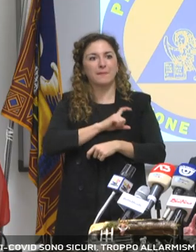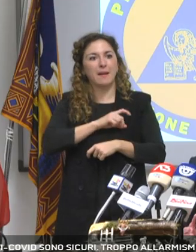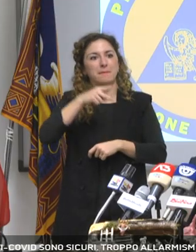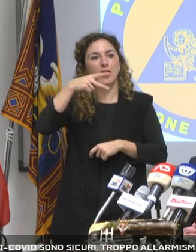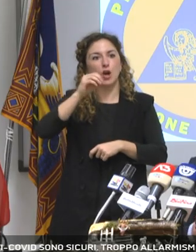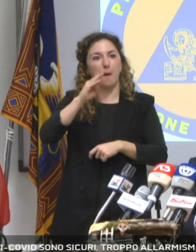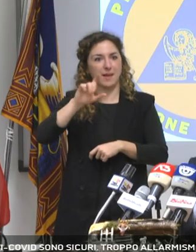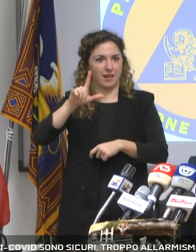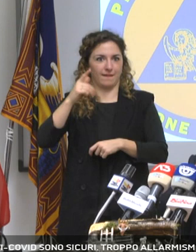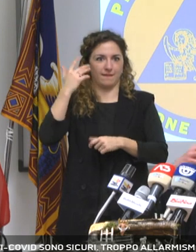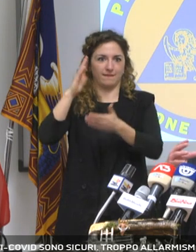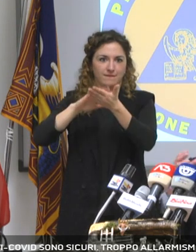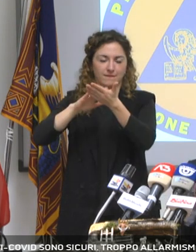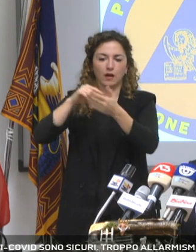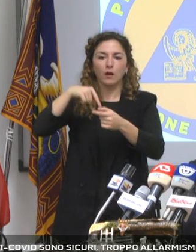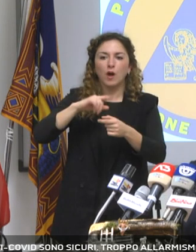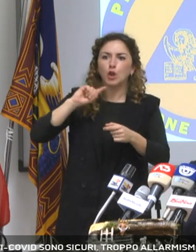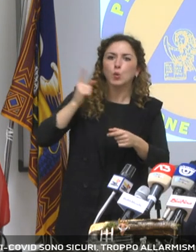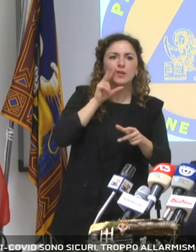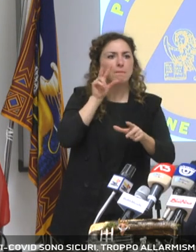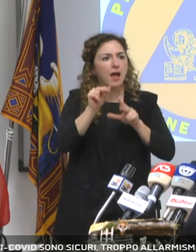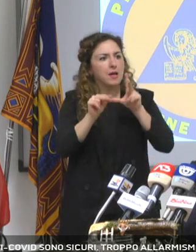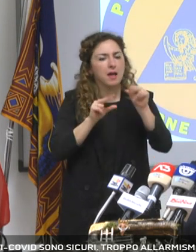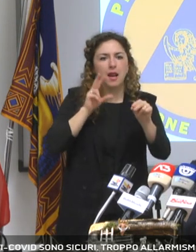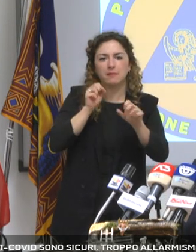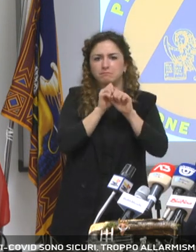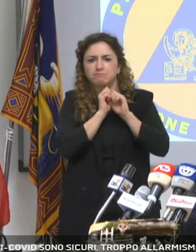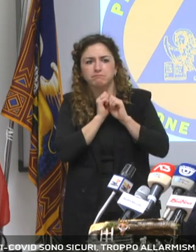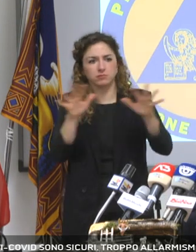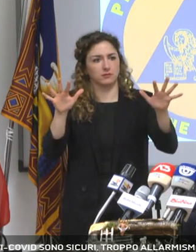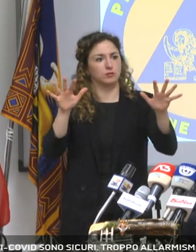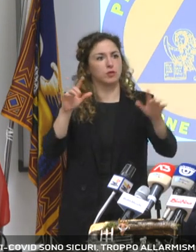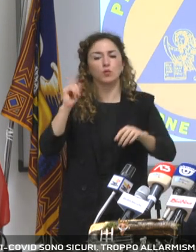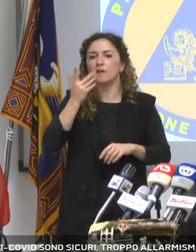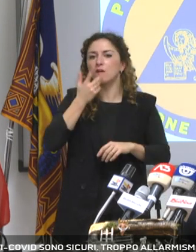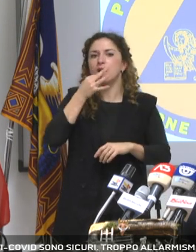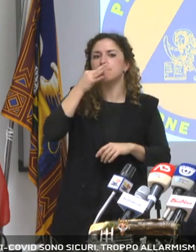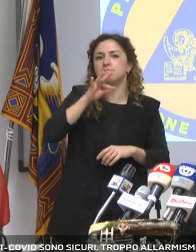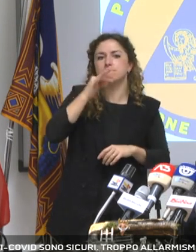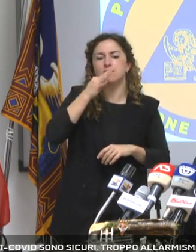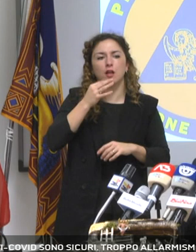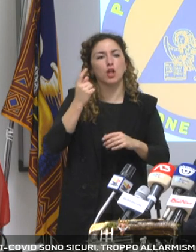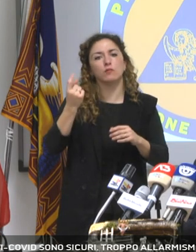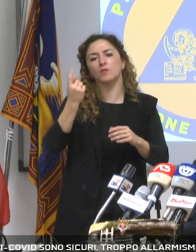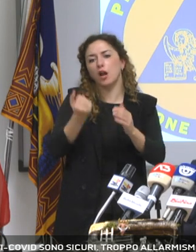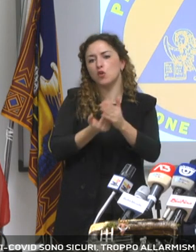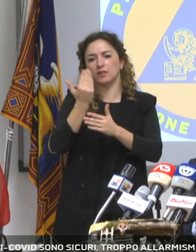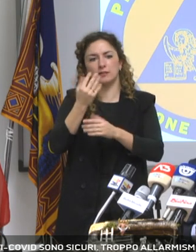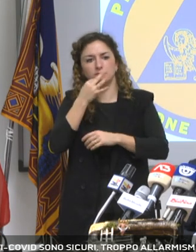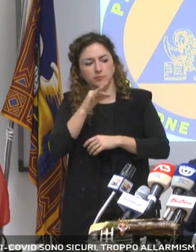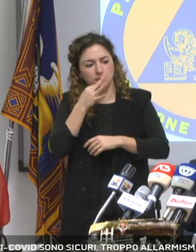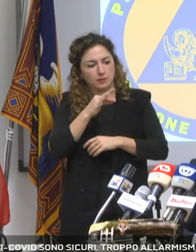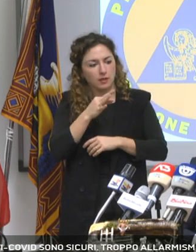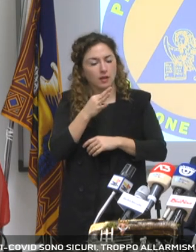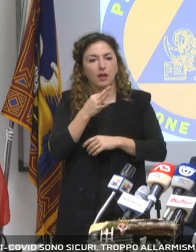Qua da noi hanno parlato tutti, quindi si è espansa e poi soprattutto quella di fare un talk show, di una notizia che è importante, non puoi